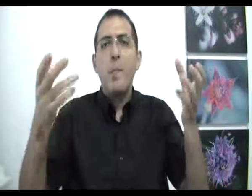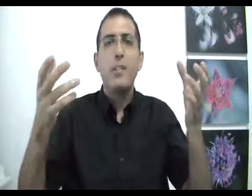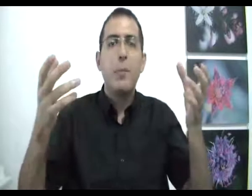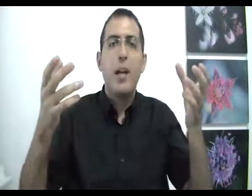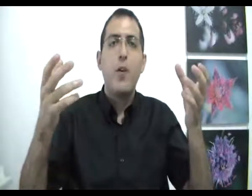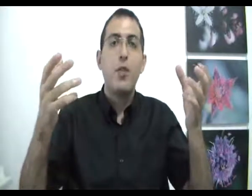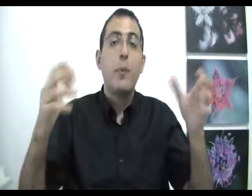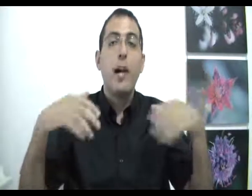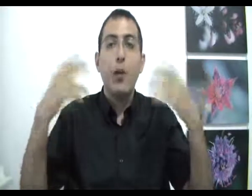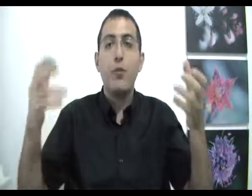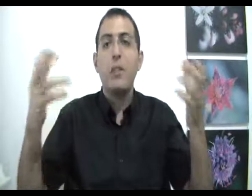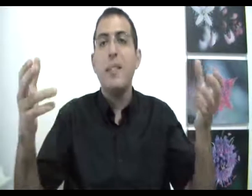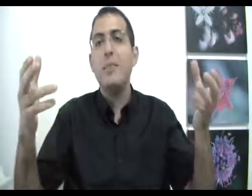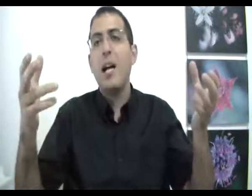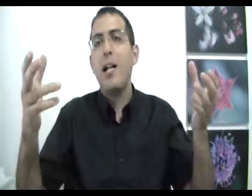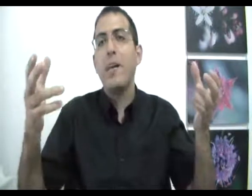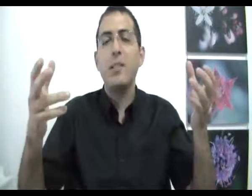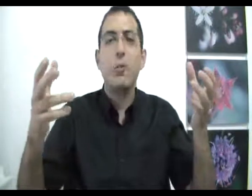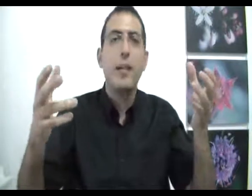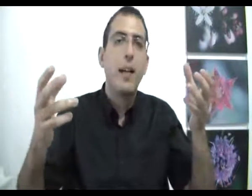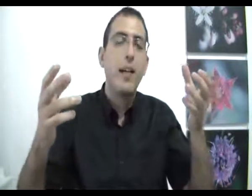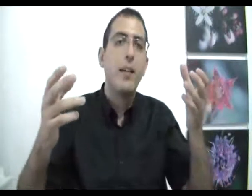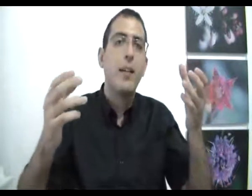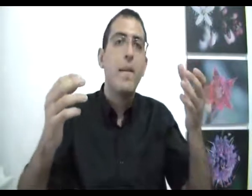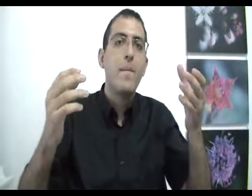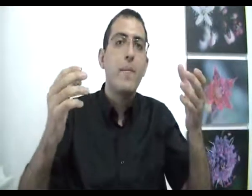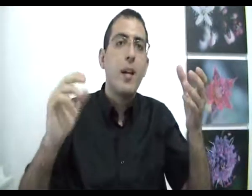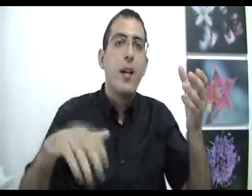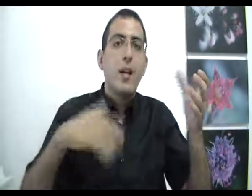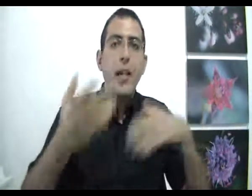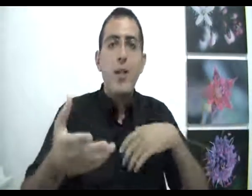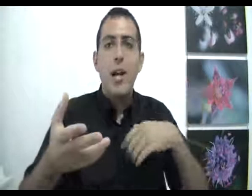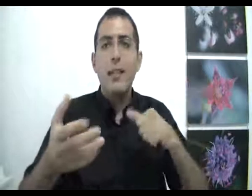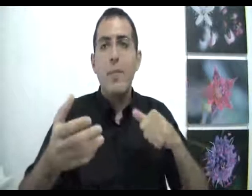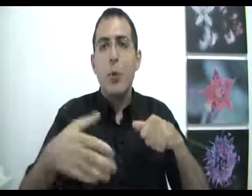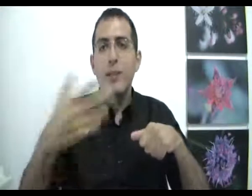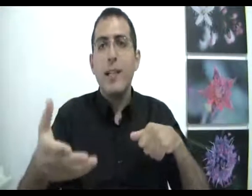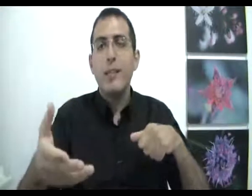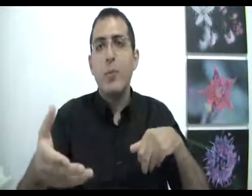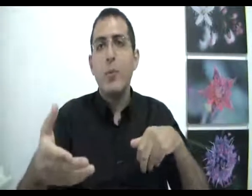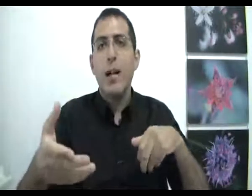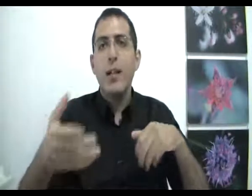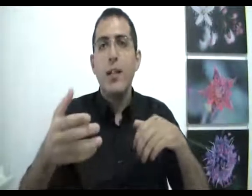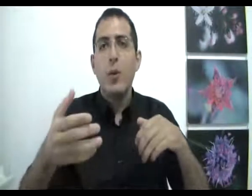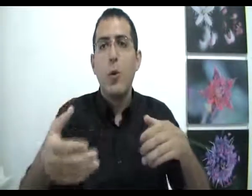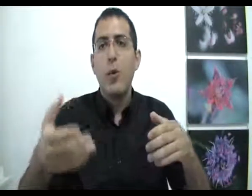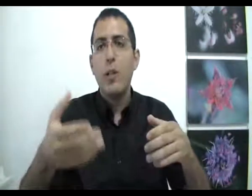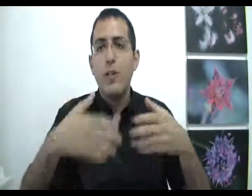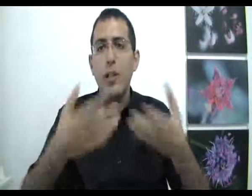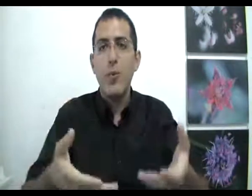בעצם בחירה חופשית? בחירה חופשית זה בעצם תהליך, מה זה אומרת תהליך? יש, האדם עושה איזה פעולה, הוא לפני שהוא